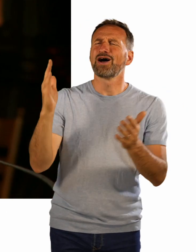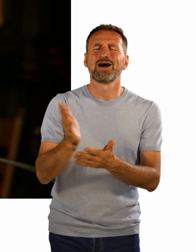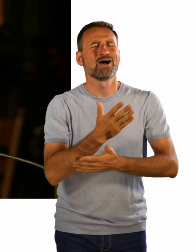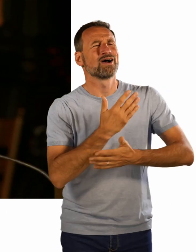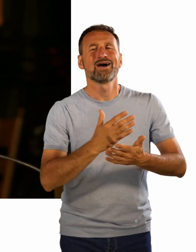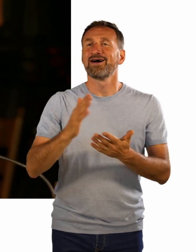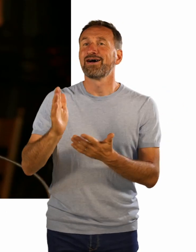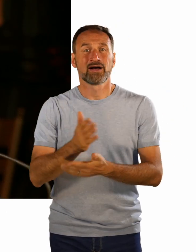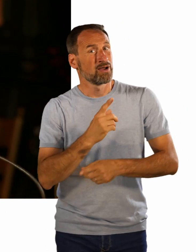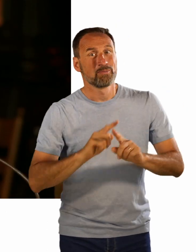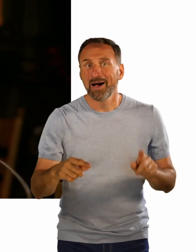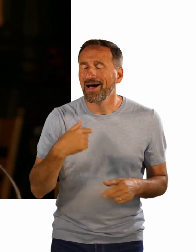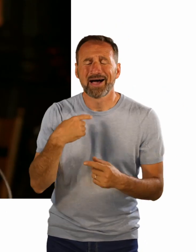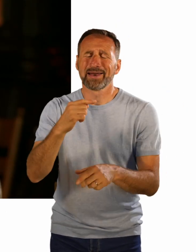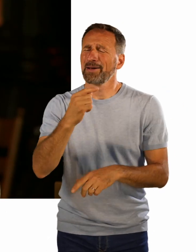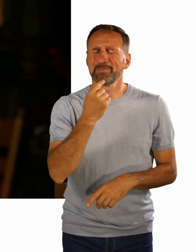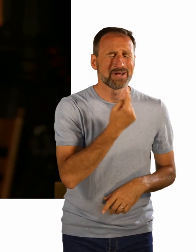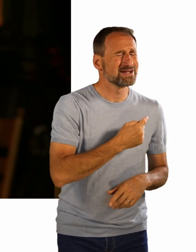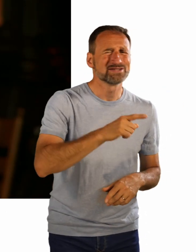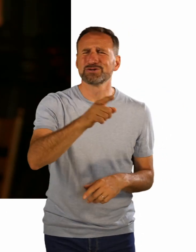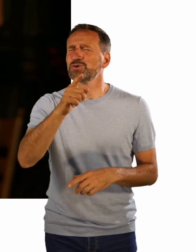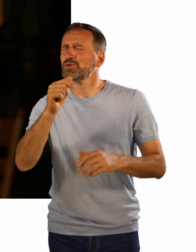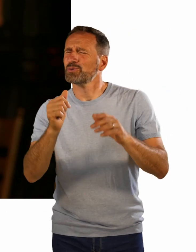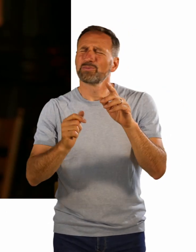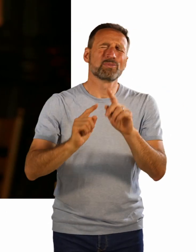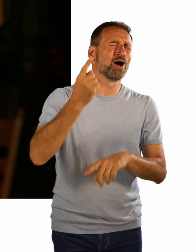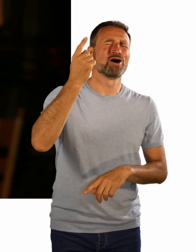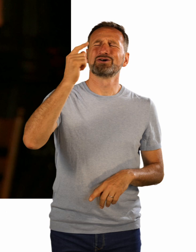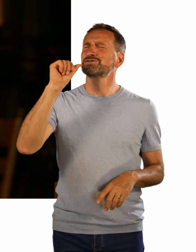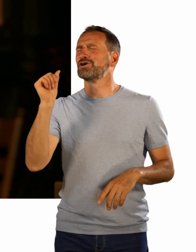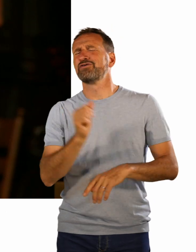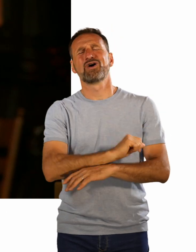miss you most of all, my darling. darling.